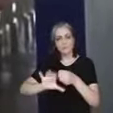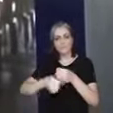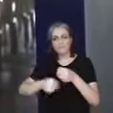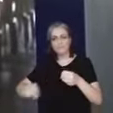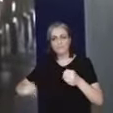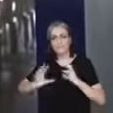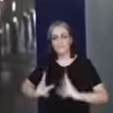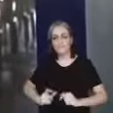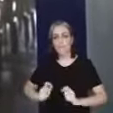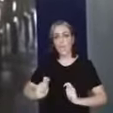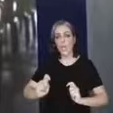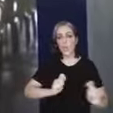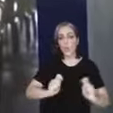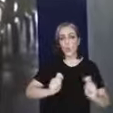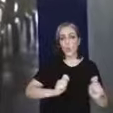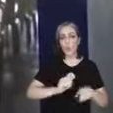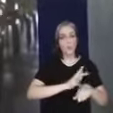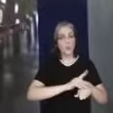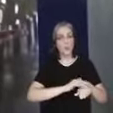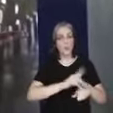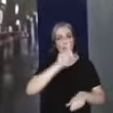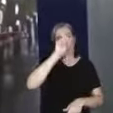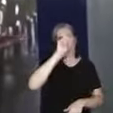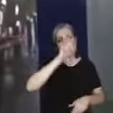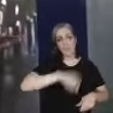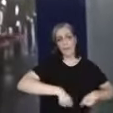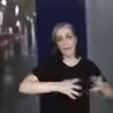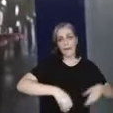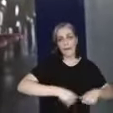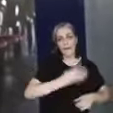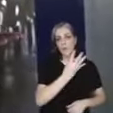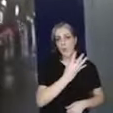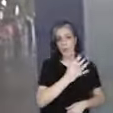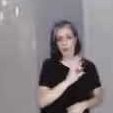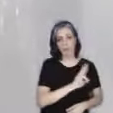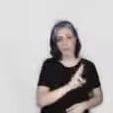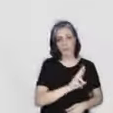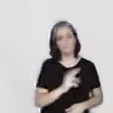quatro no hospital. Então isso é importante, não é?